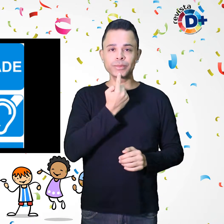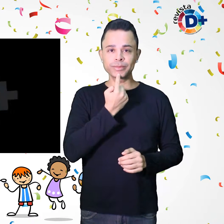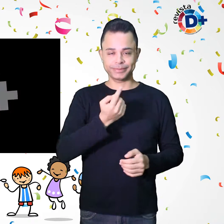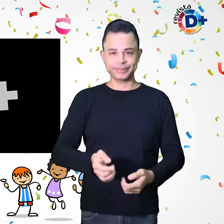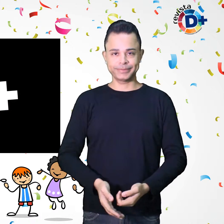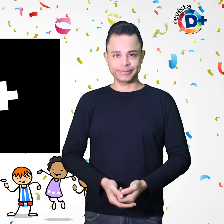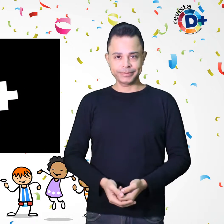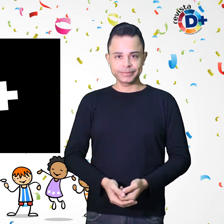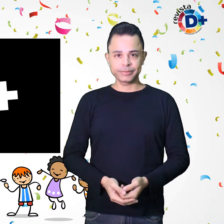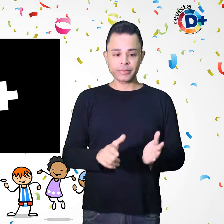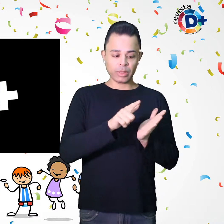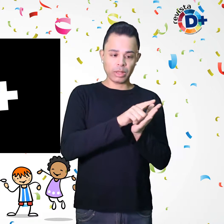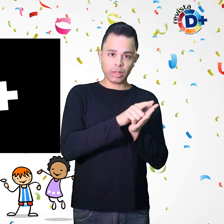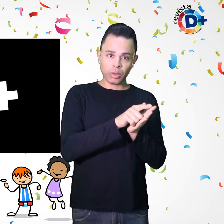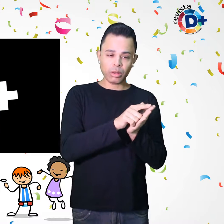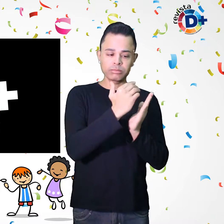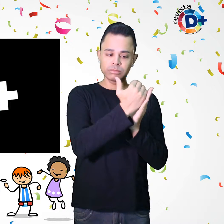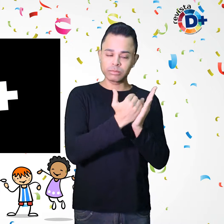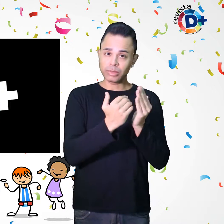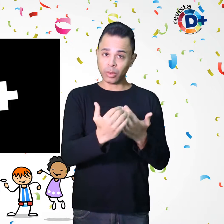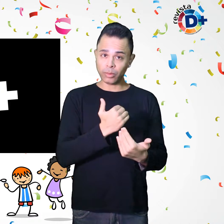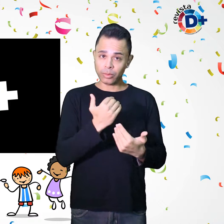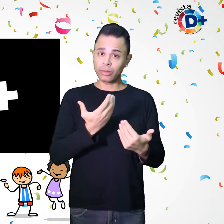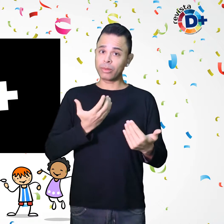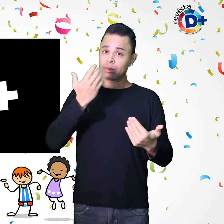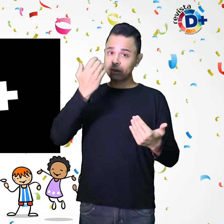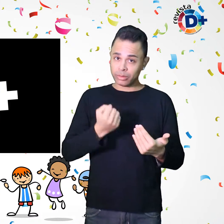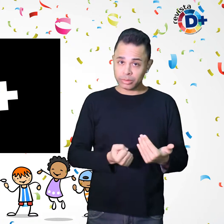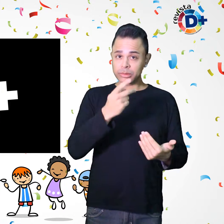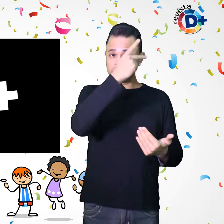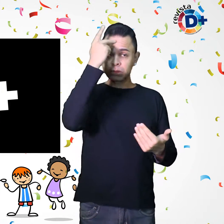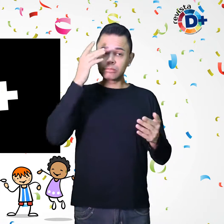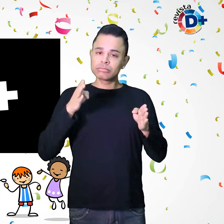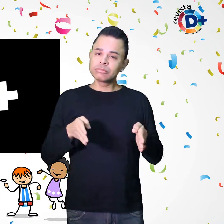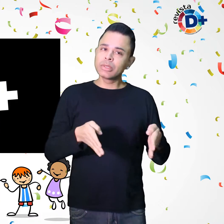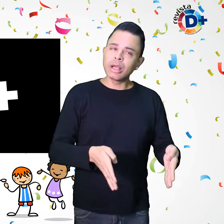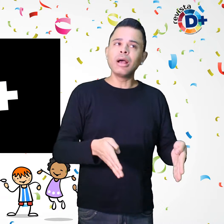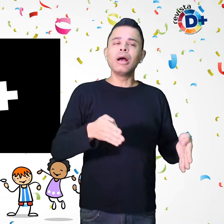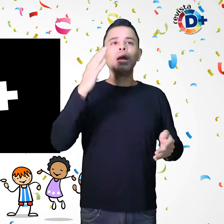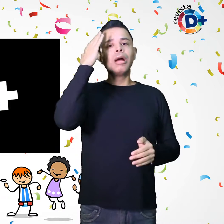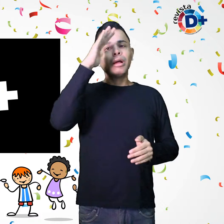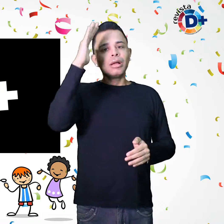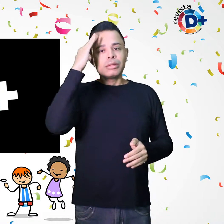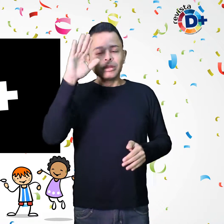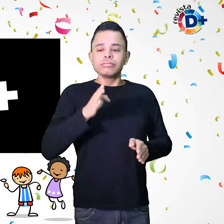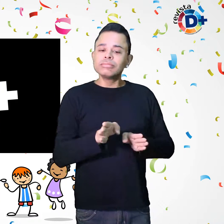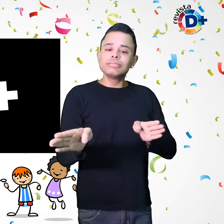do Guia, os participantes ganham mais autonomia para circular pelo evento e a empresa ganha pontos de